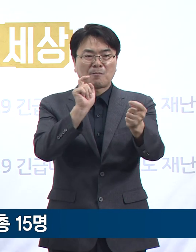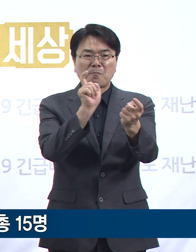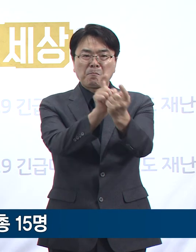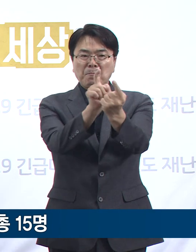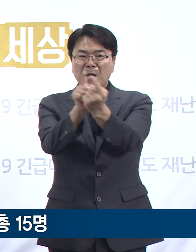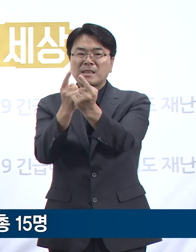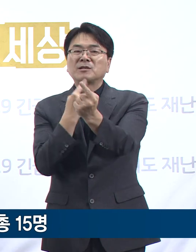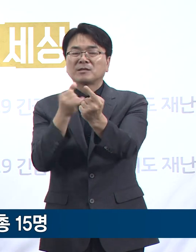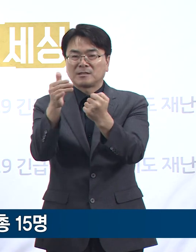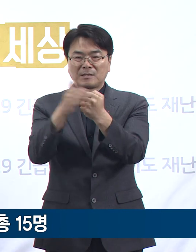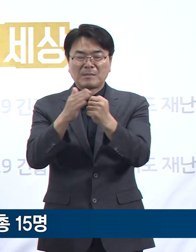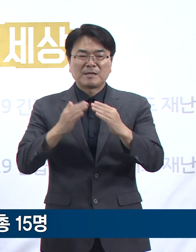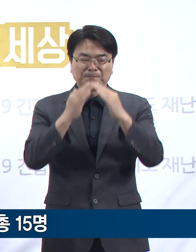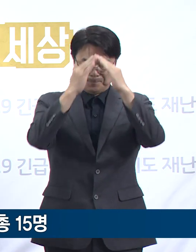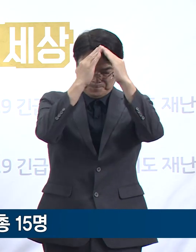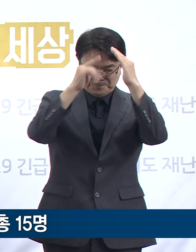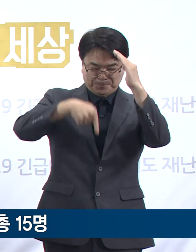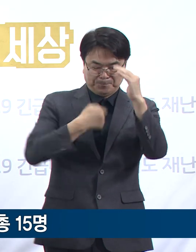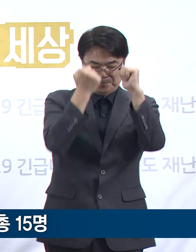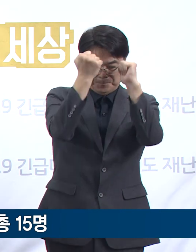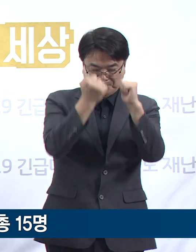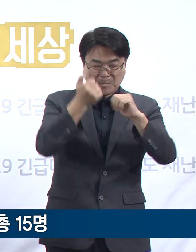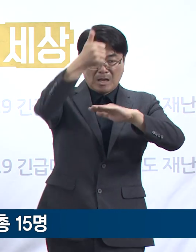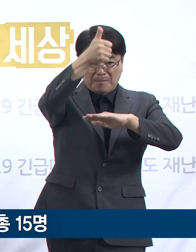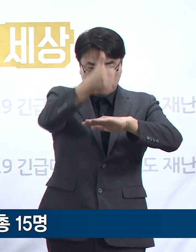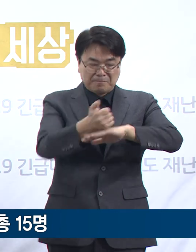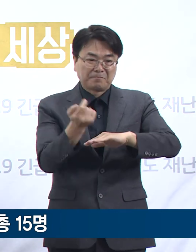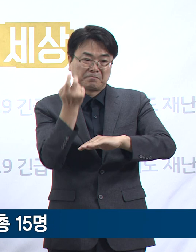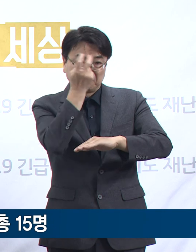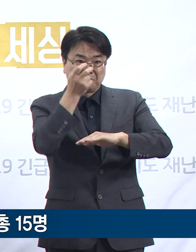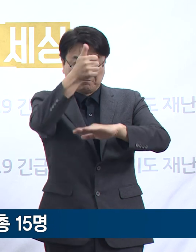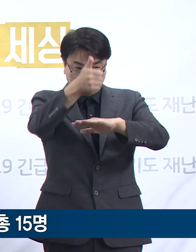9월 7일 미각소실 등 증상 발현은 확진되었습니다.